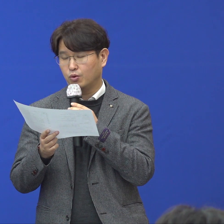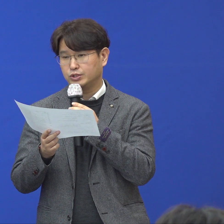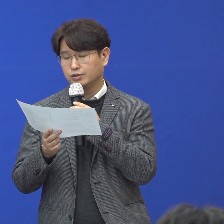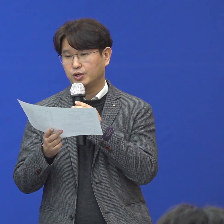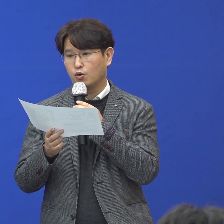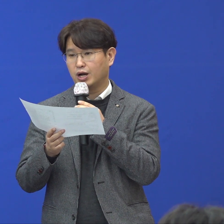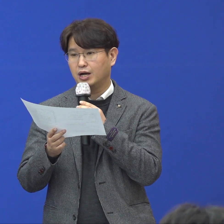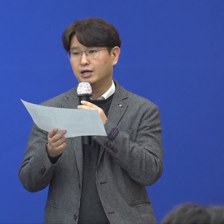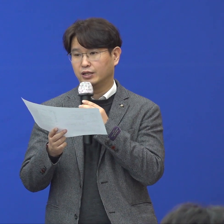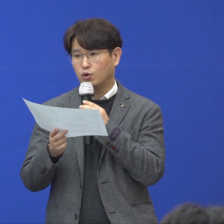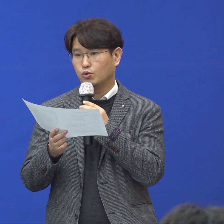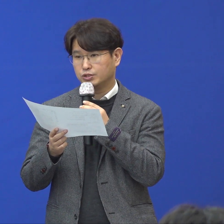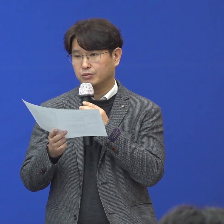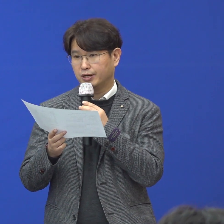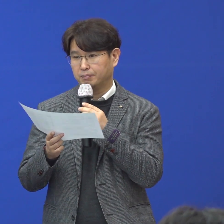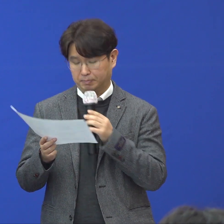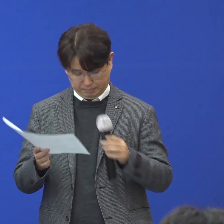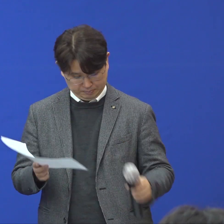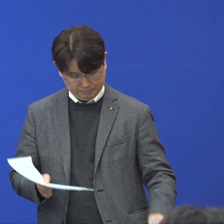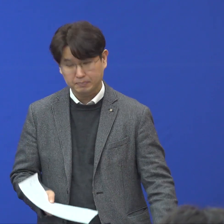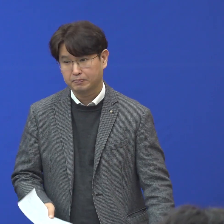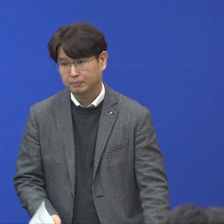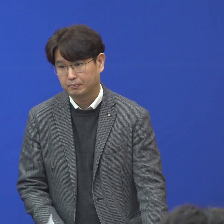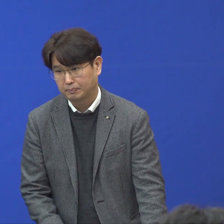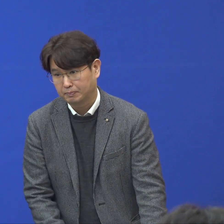실시했고 지금 결과가 나오고 있습니다.